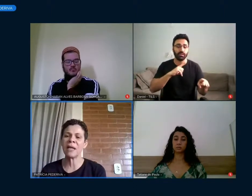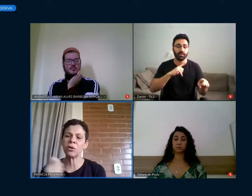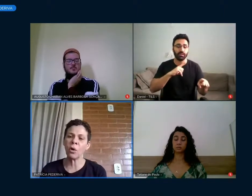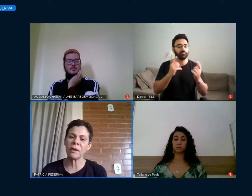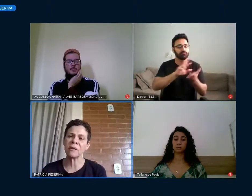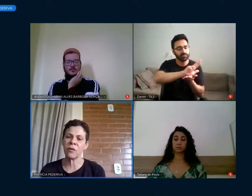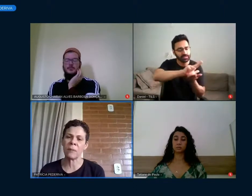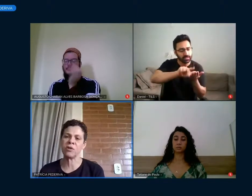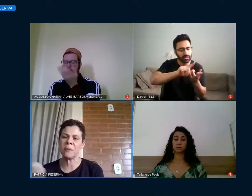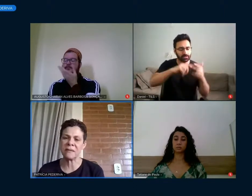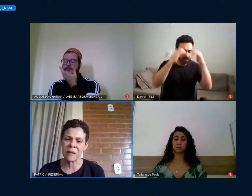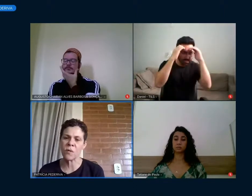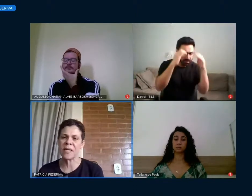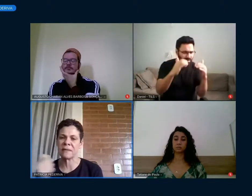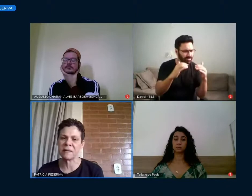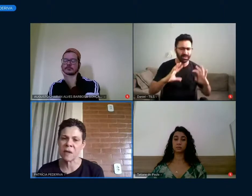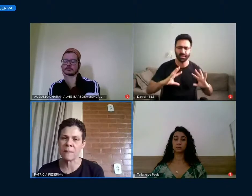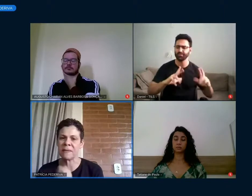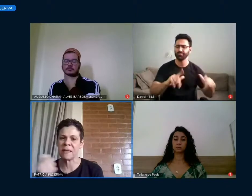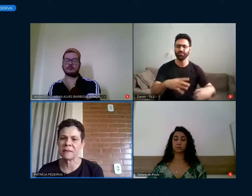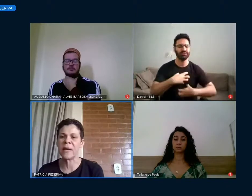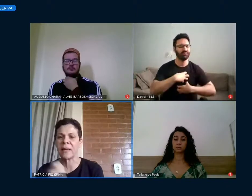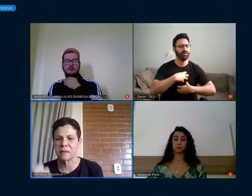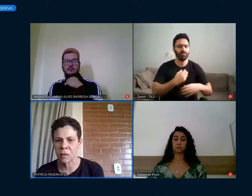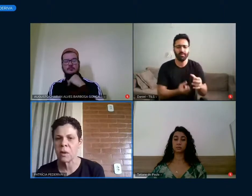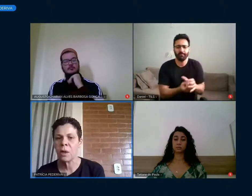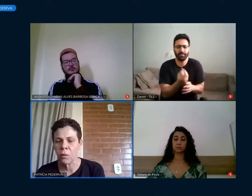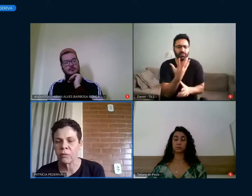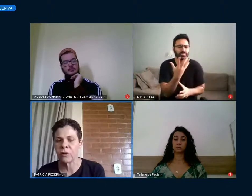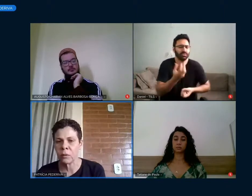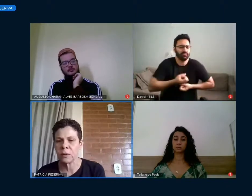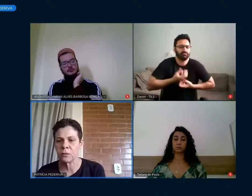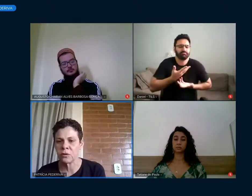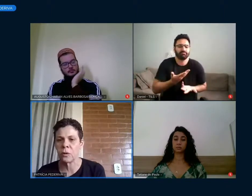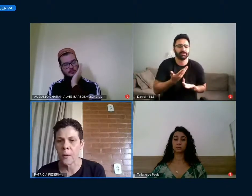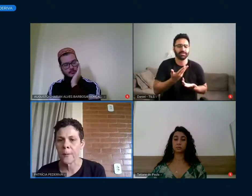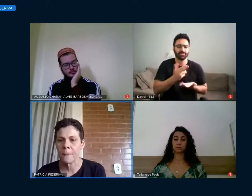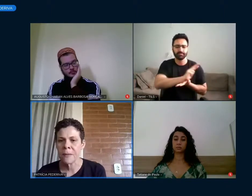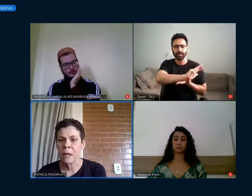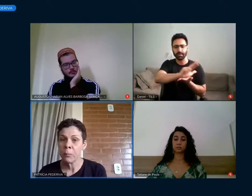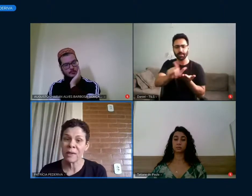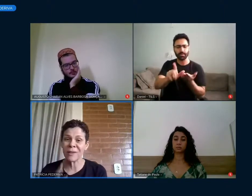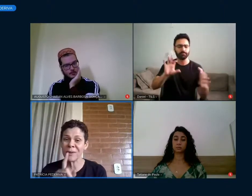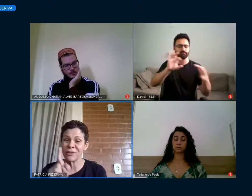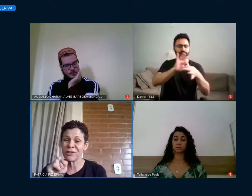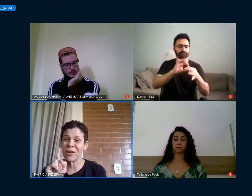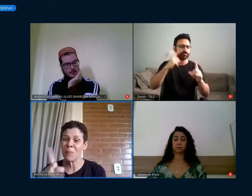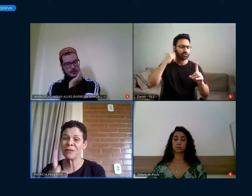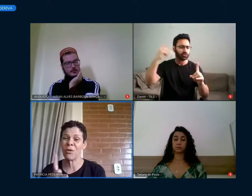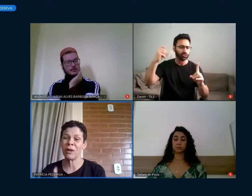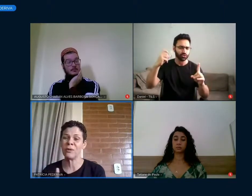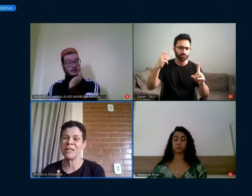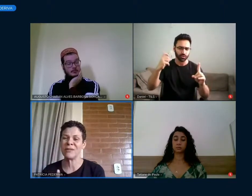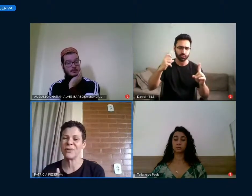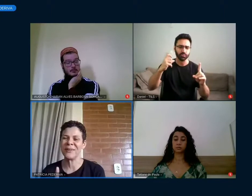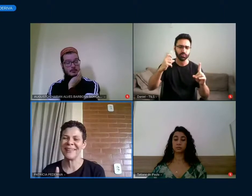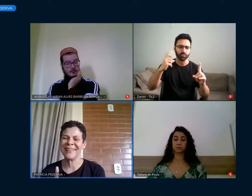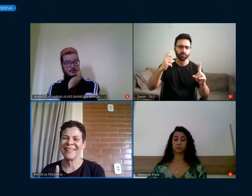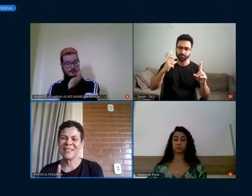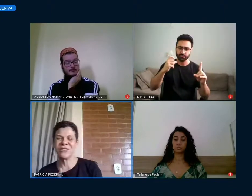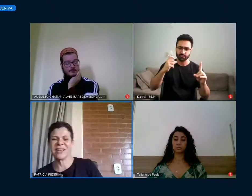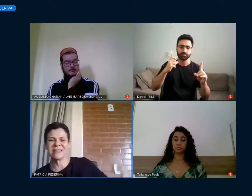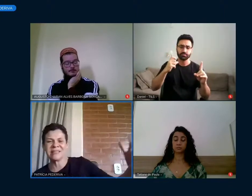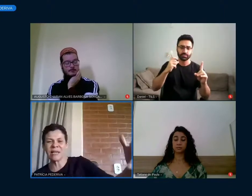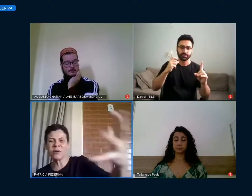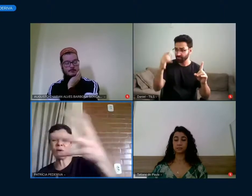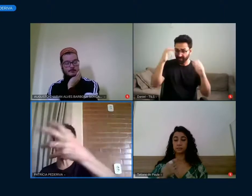respeito a todas as formas de expressão, criação, apreciação e relação com o fenômeno sonoro, porque senão a gente realmente corre no risco